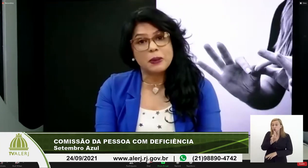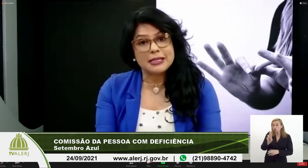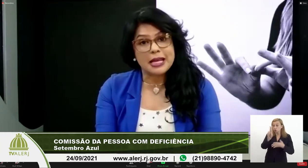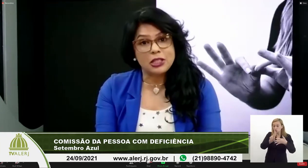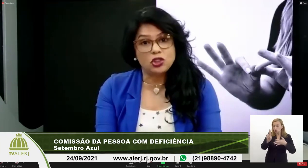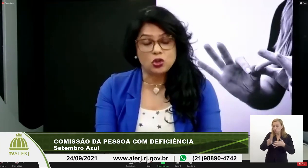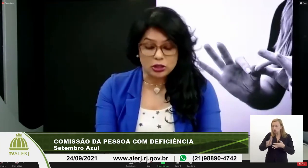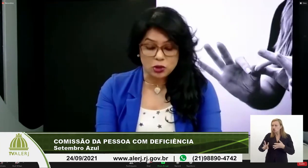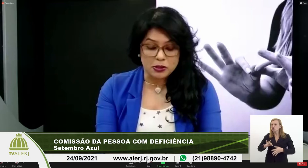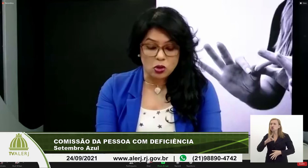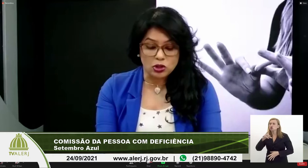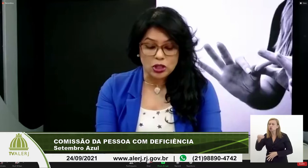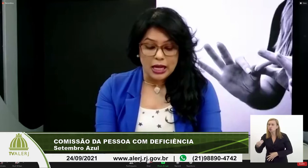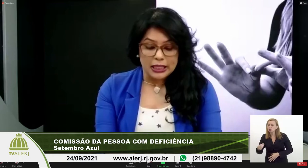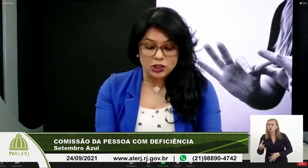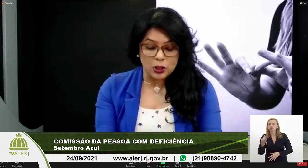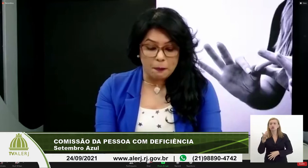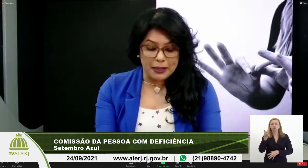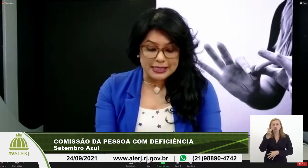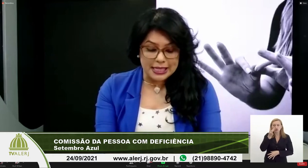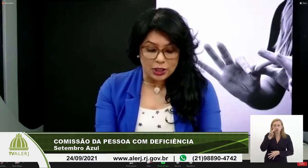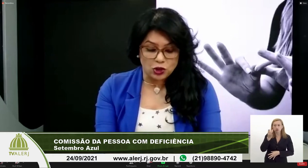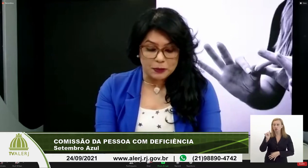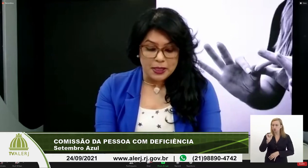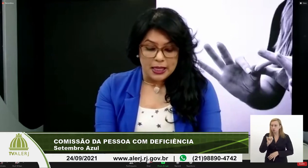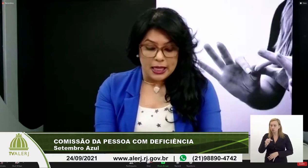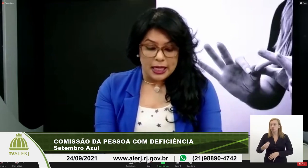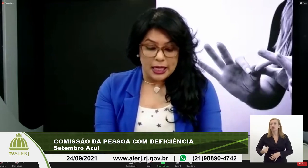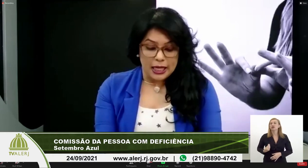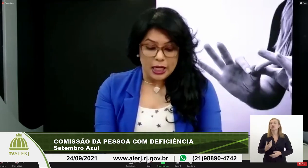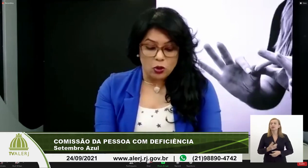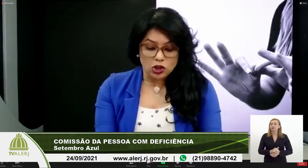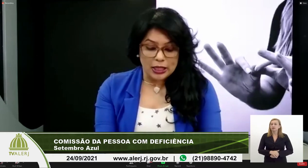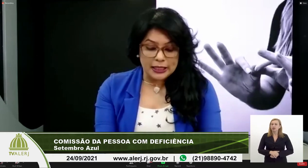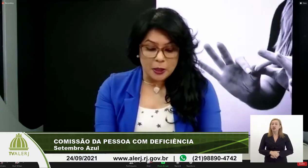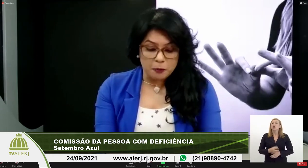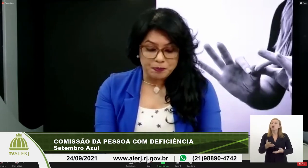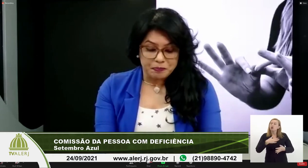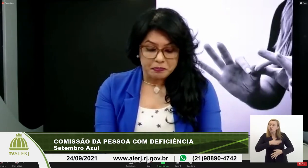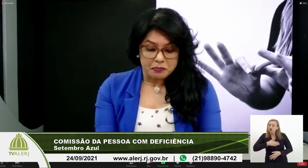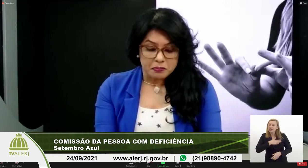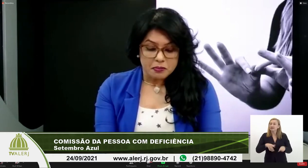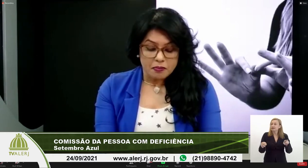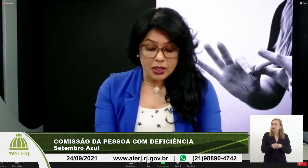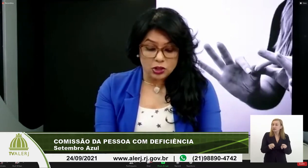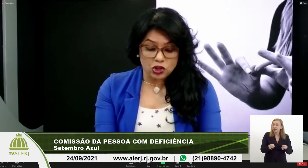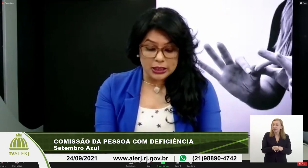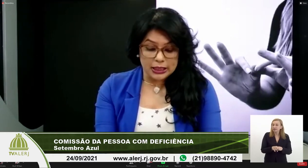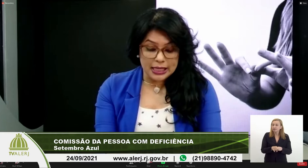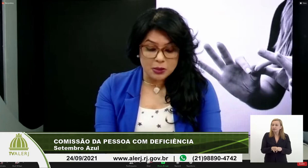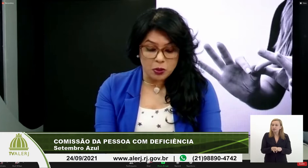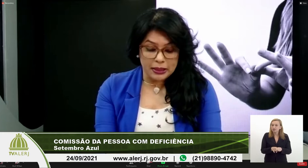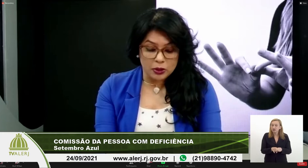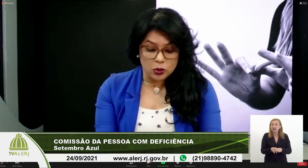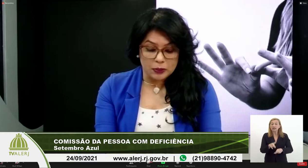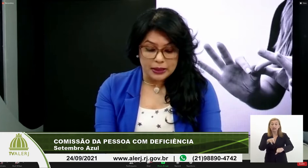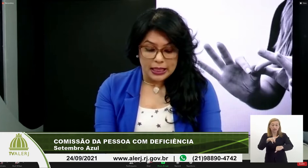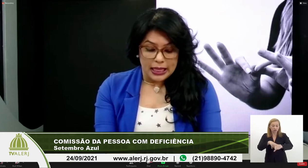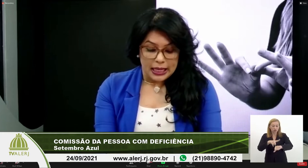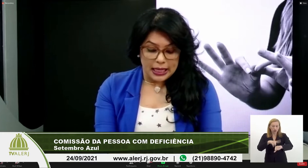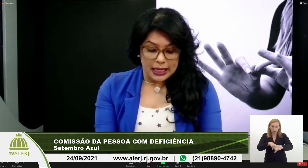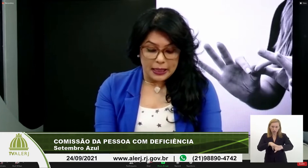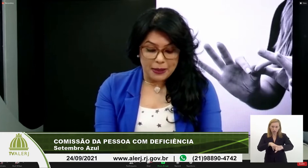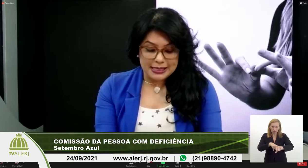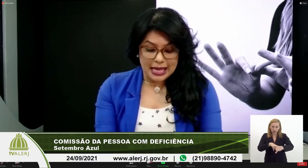todos os presentes, todas as pessoas que estão presentes. Eu gostaria, então, de, nesse momento,